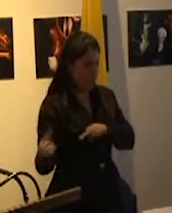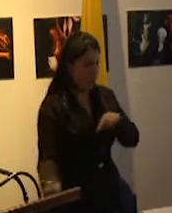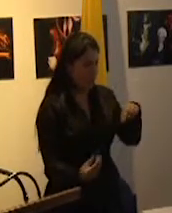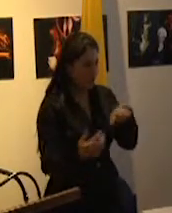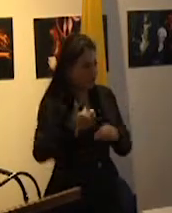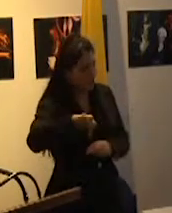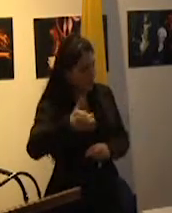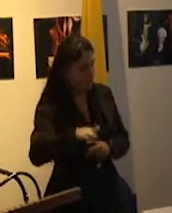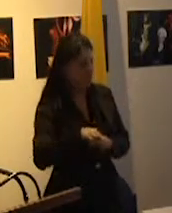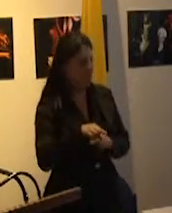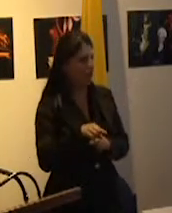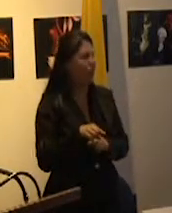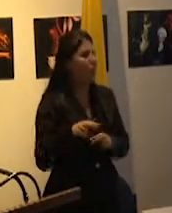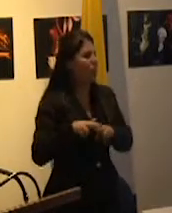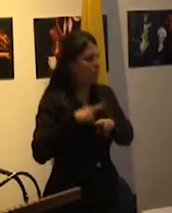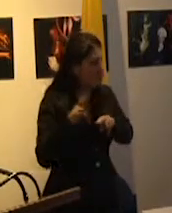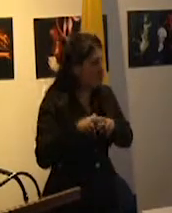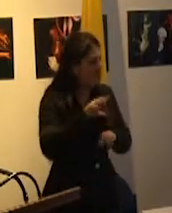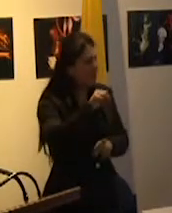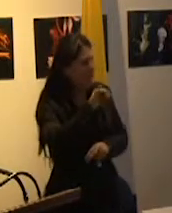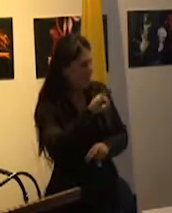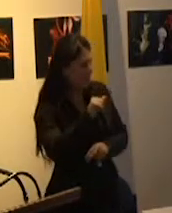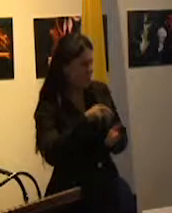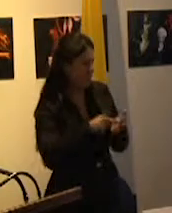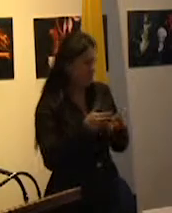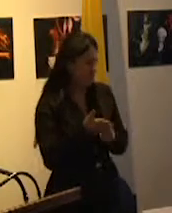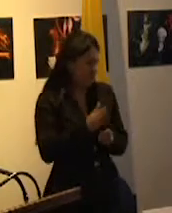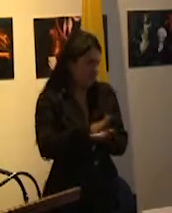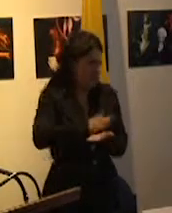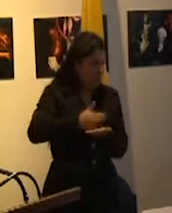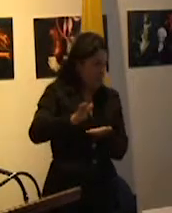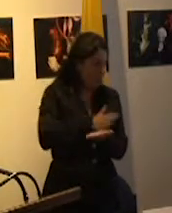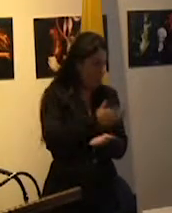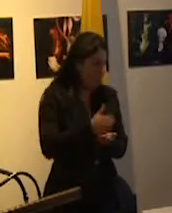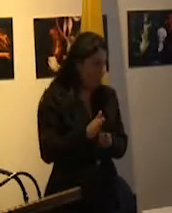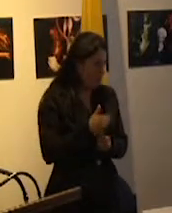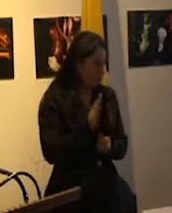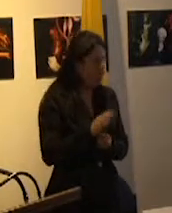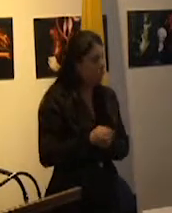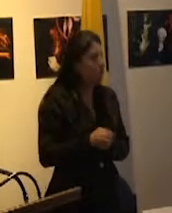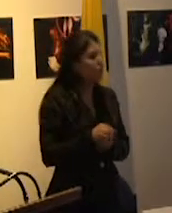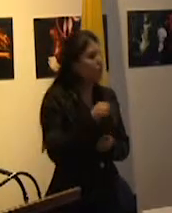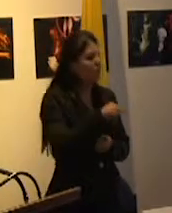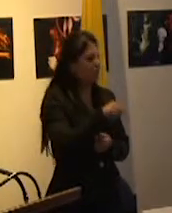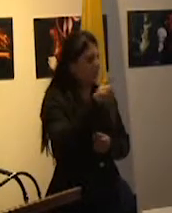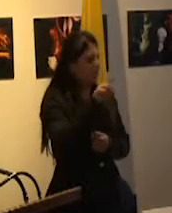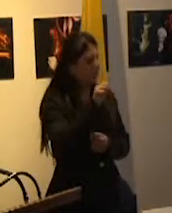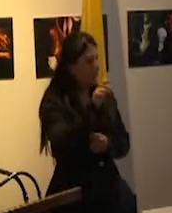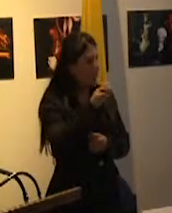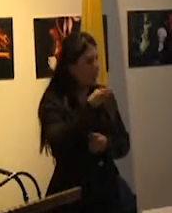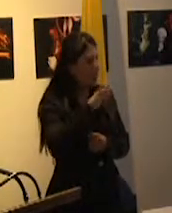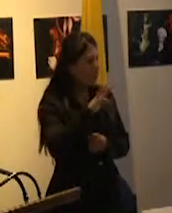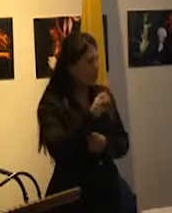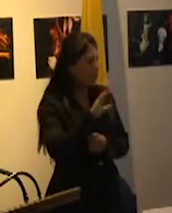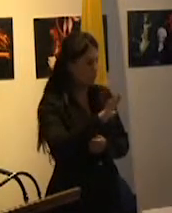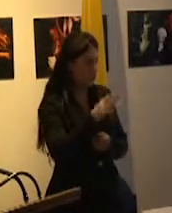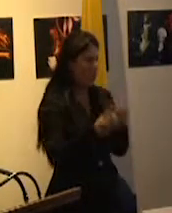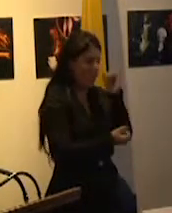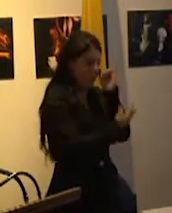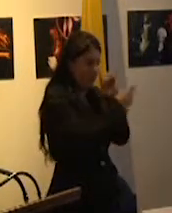laica, gratuita y obligatoria Sarmiento, que es nuestro pedagogo primero